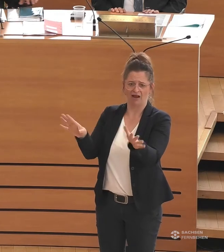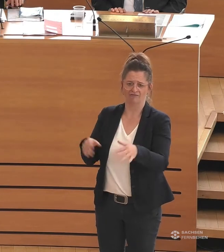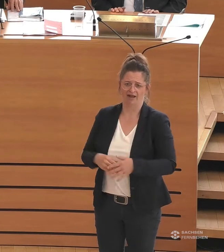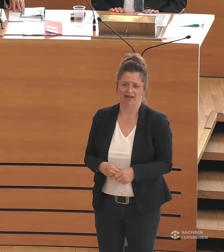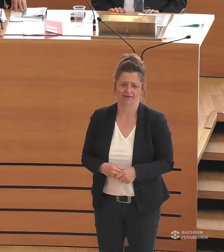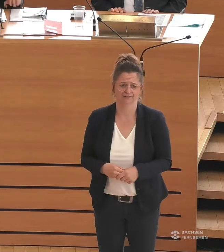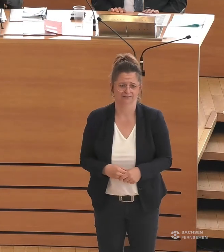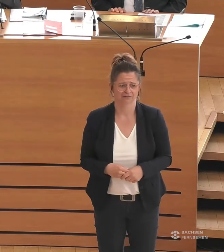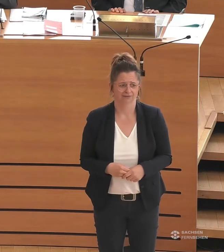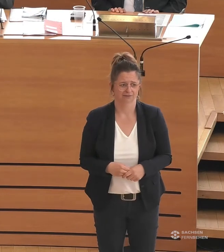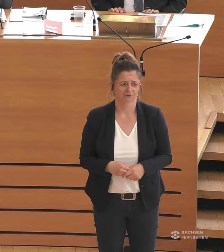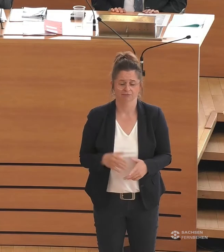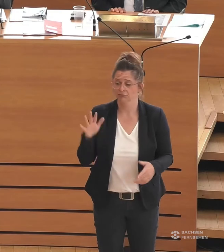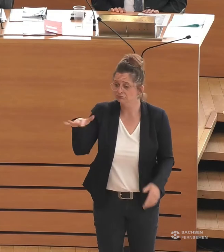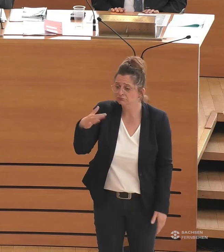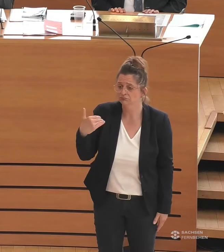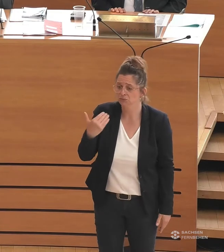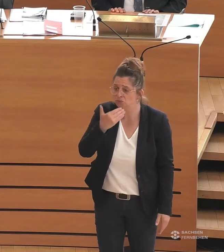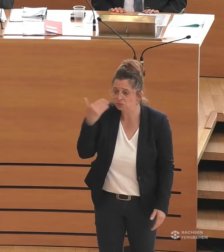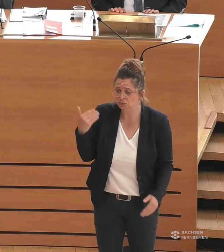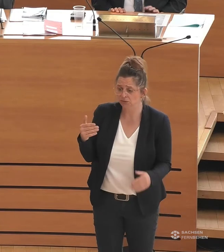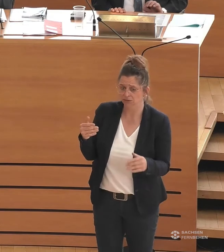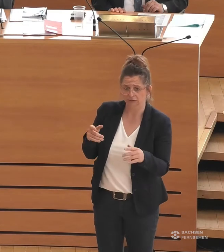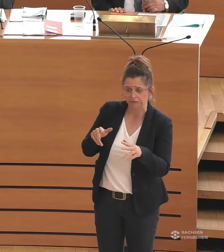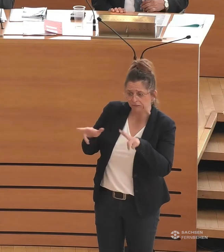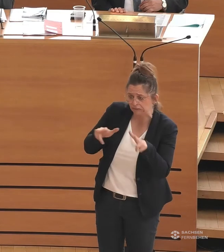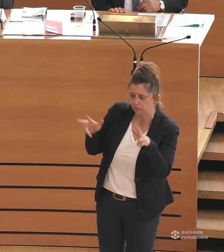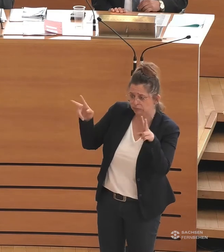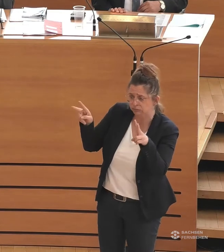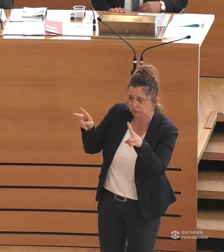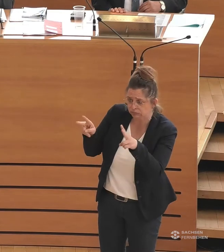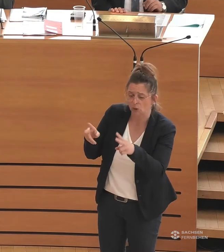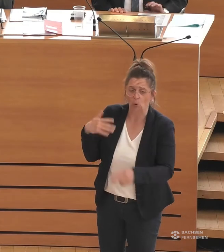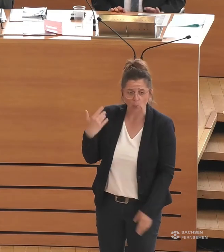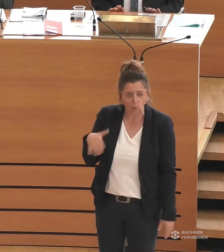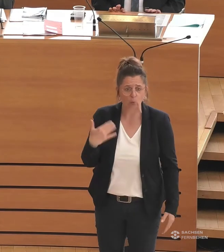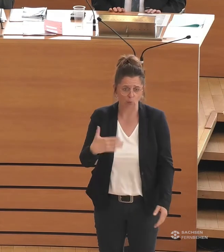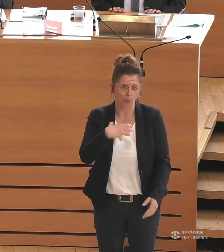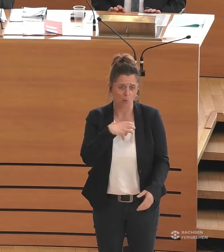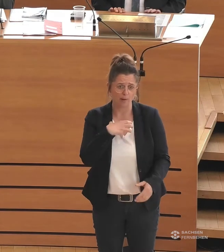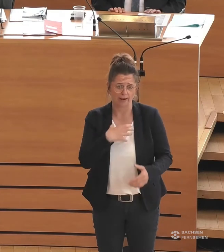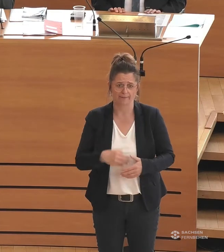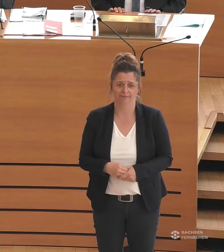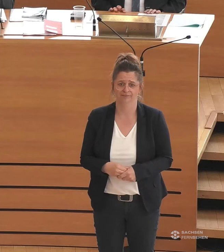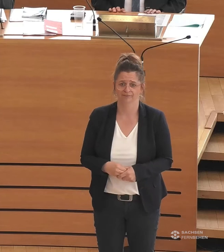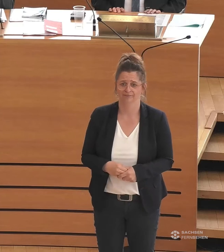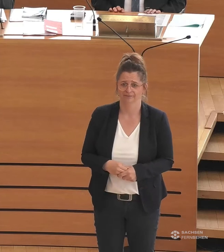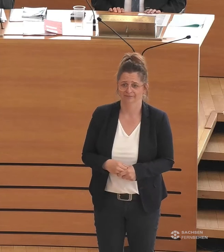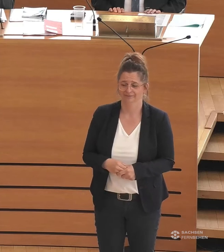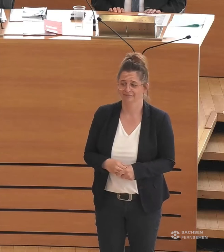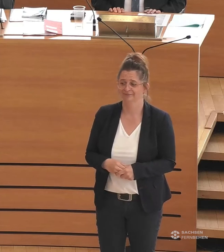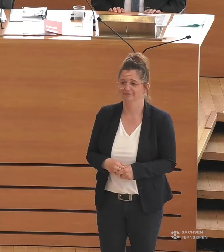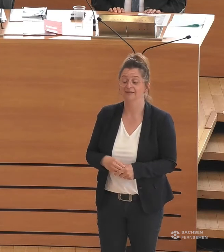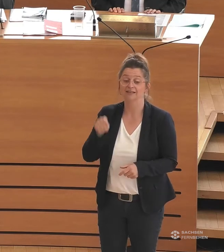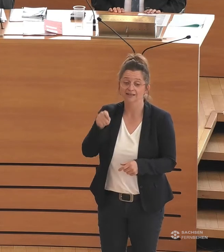da nicht rechtzeitig gegensteuert, ist das ein enormes Problem. Auch hier braucht es vor allen